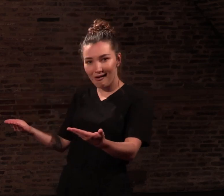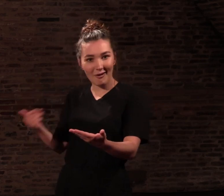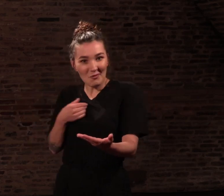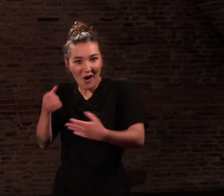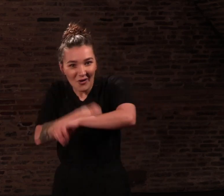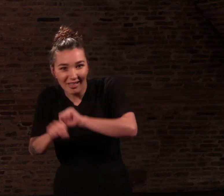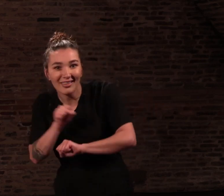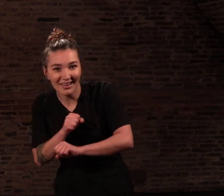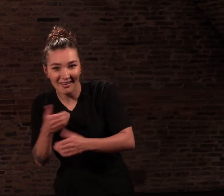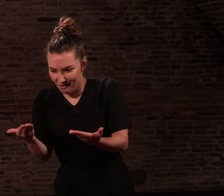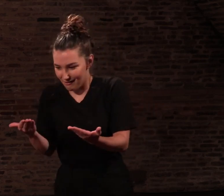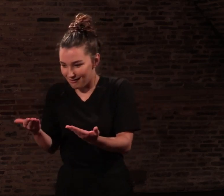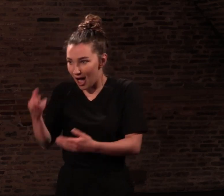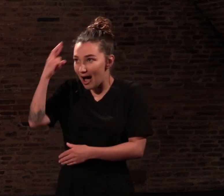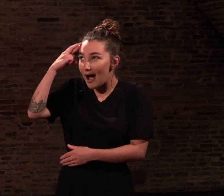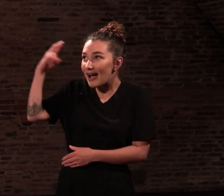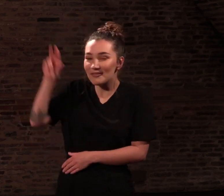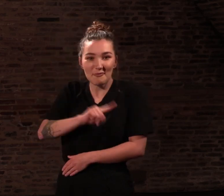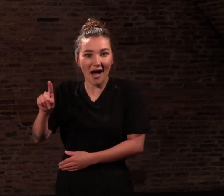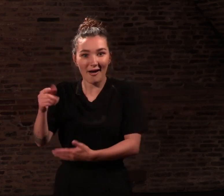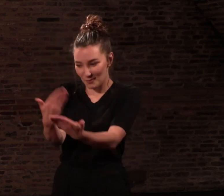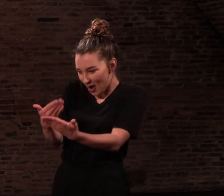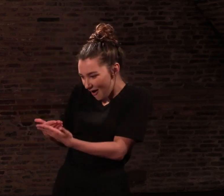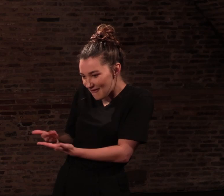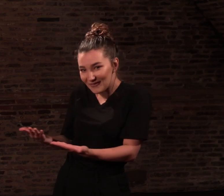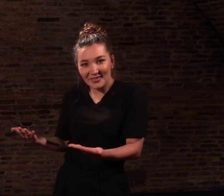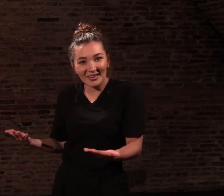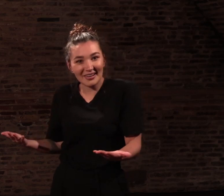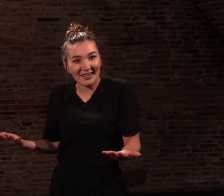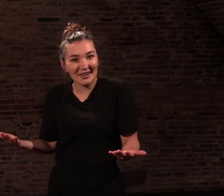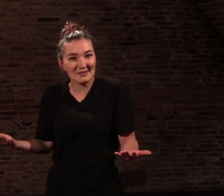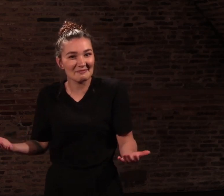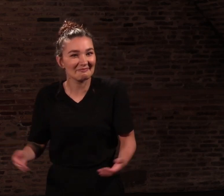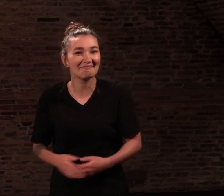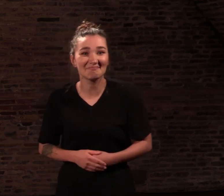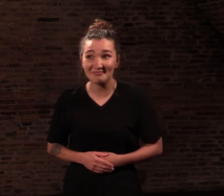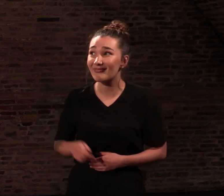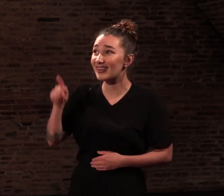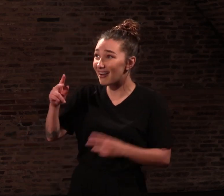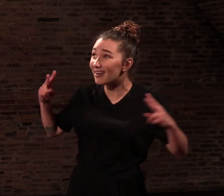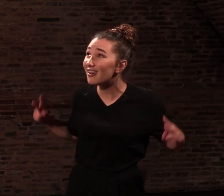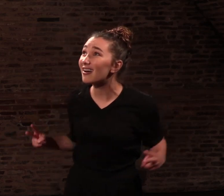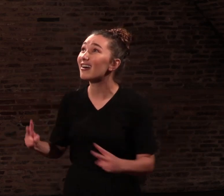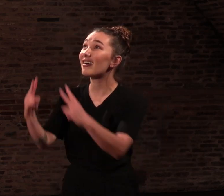J'ai demandé la lune. Je l'ai eue. J'ai dormi au sommet de la tour Eiffel.